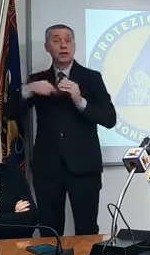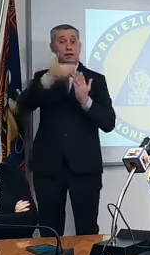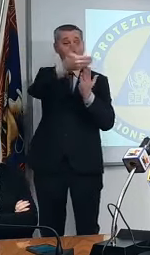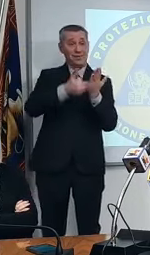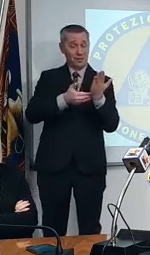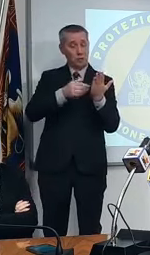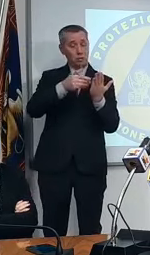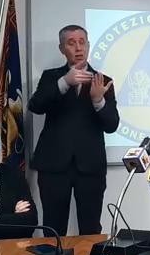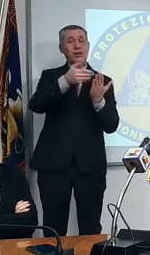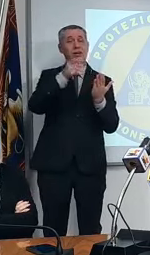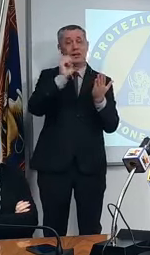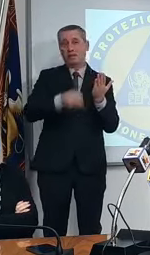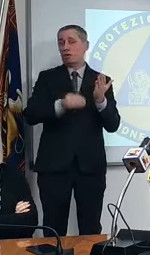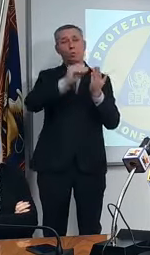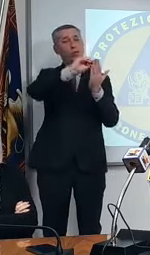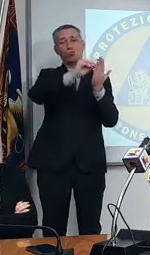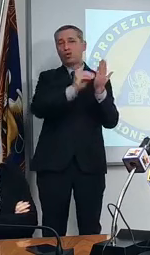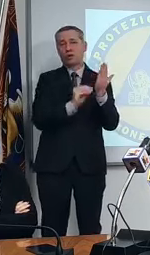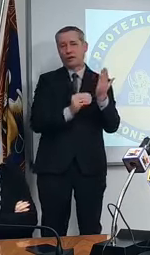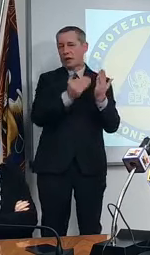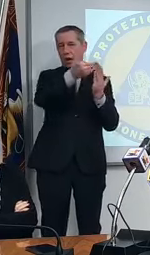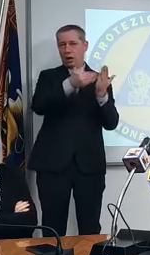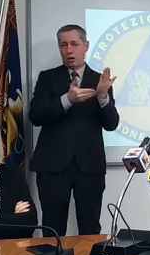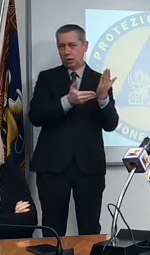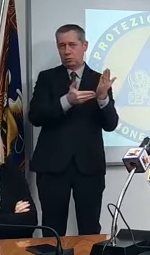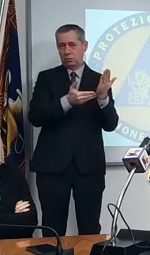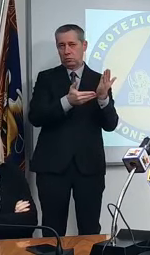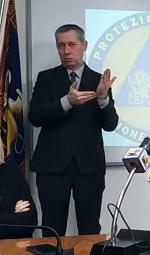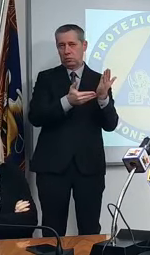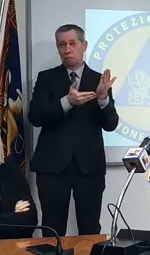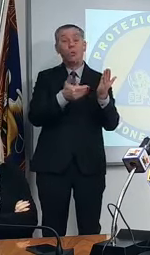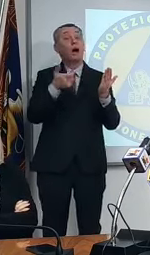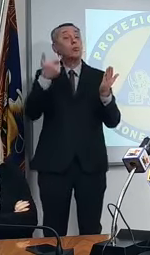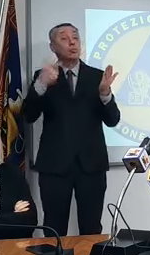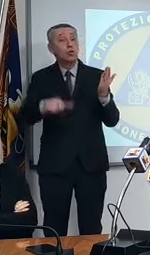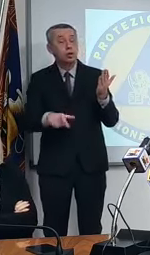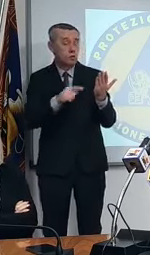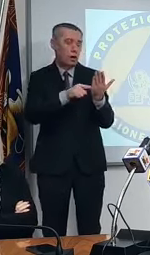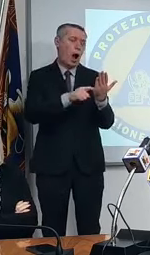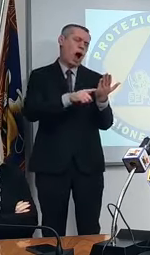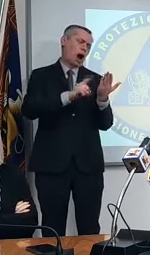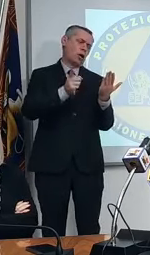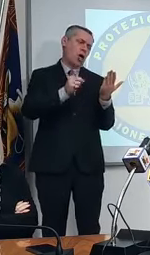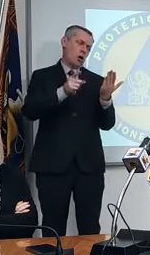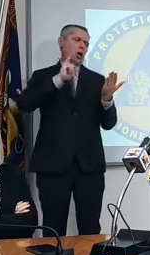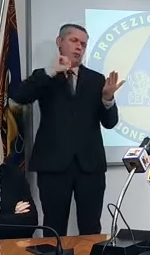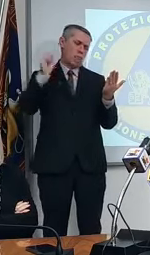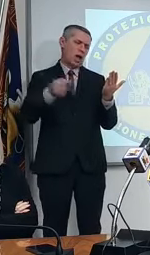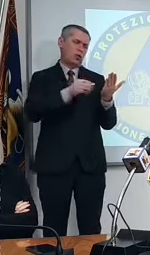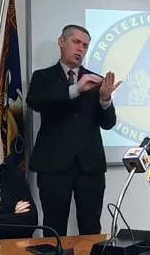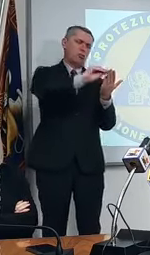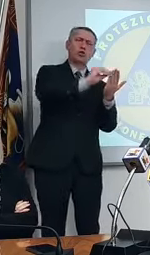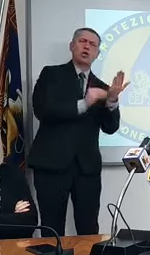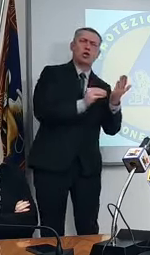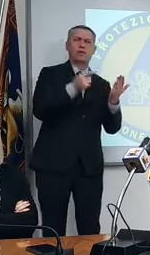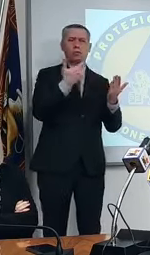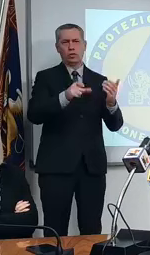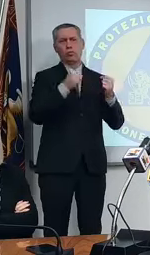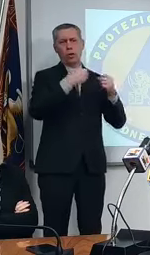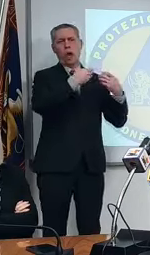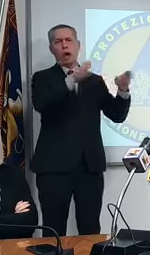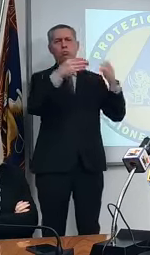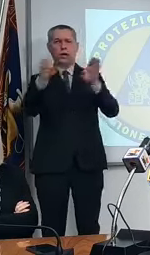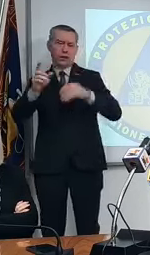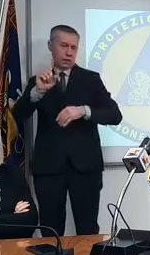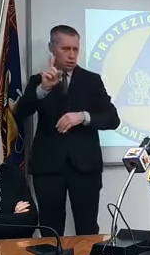modello ma questo non perché va di moda dire che bisogna aprire perché il modello davanti a questa